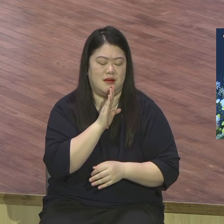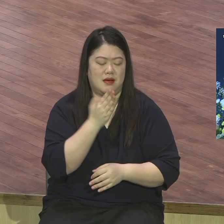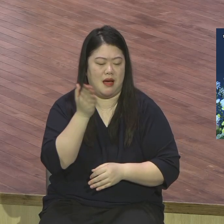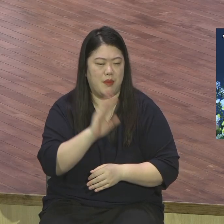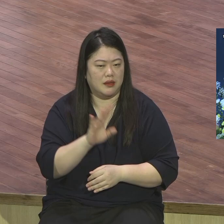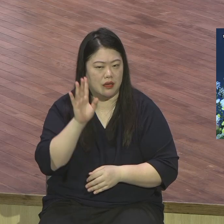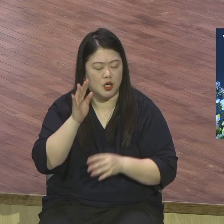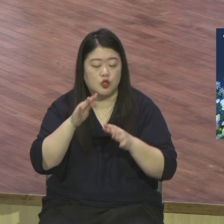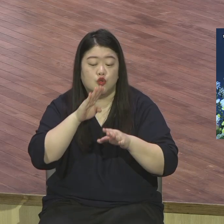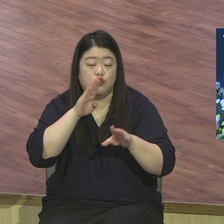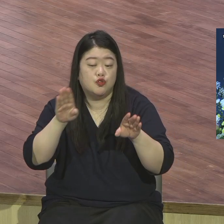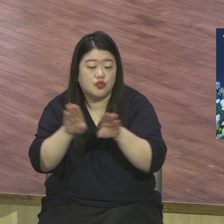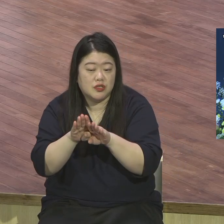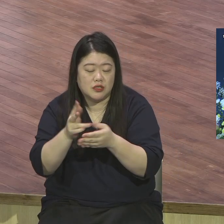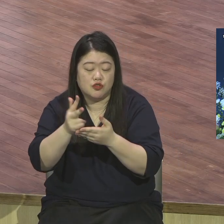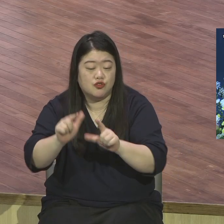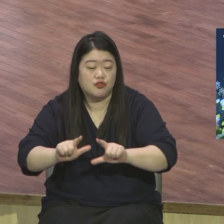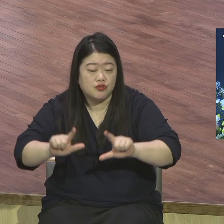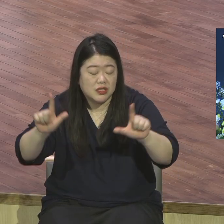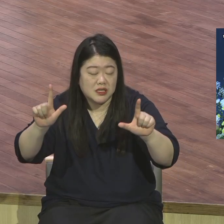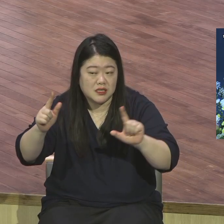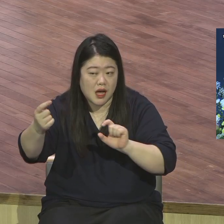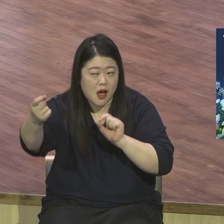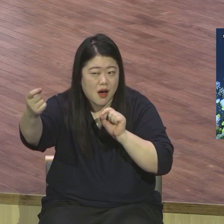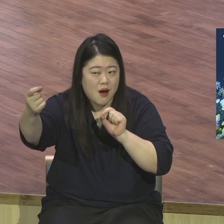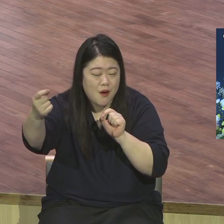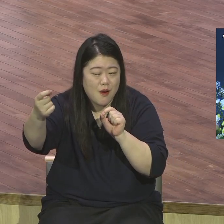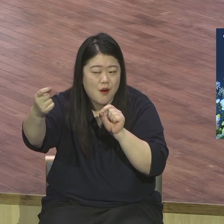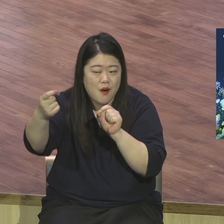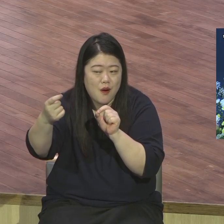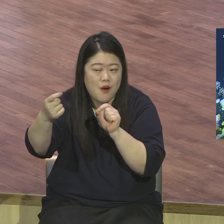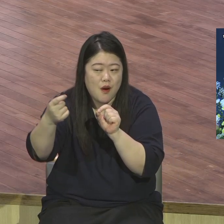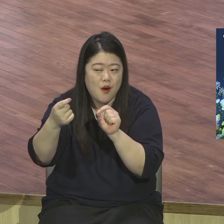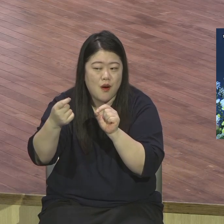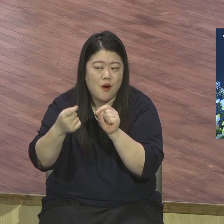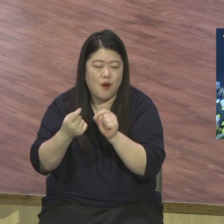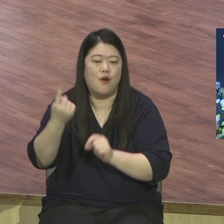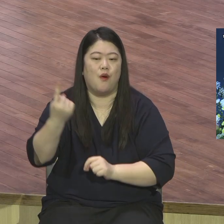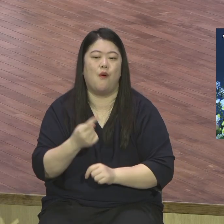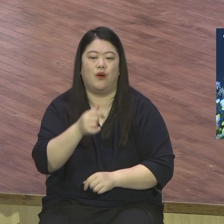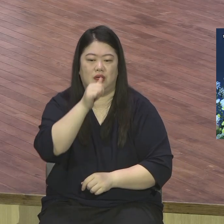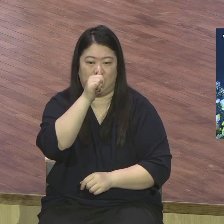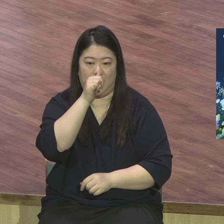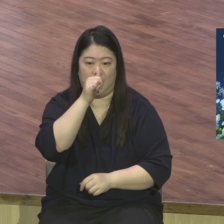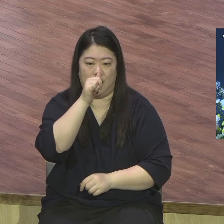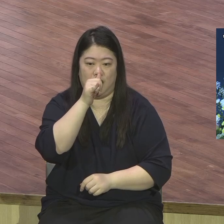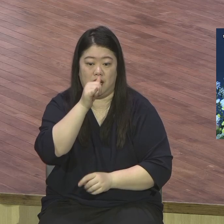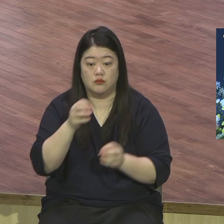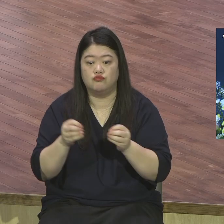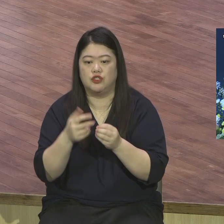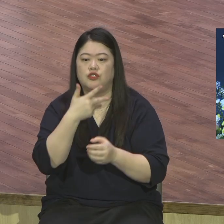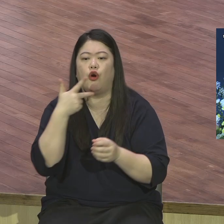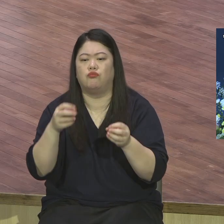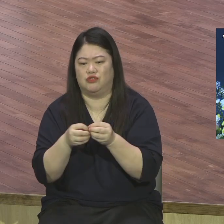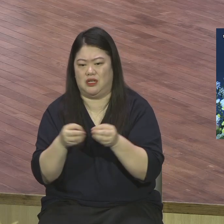온갖 비난과 온갖 빗박과 온갖 실패와 온갖 아픔이